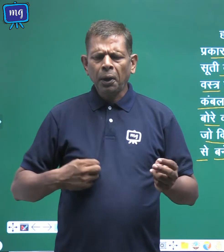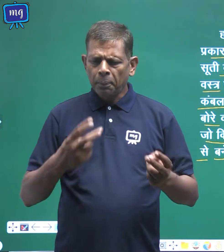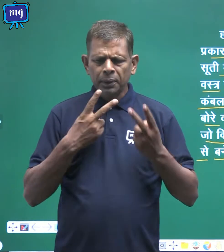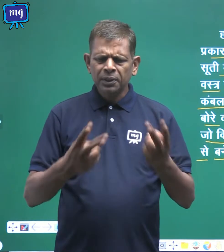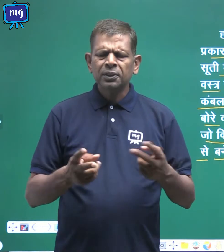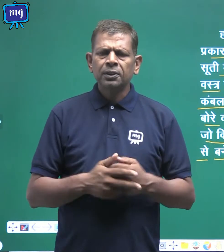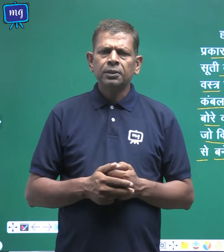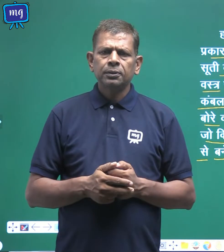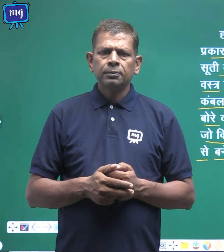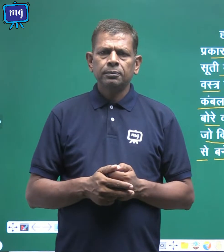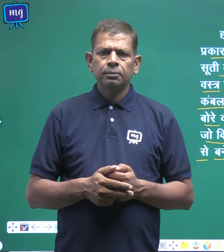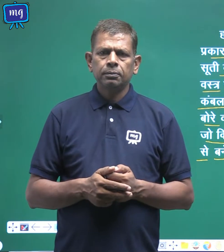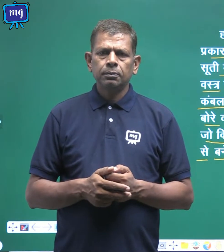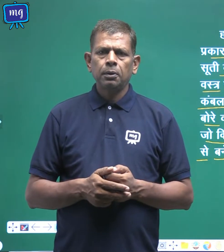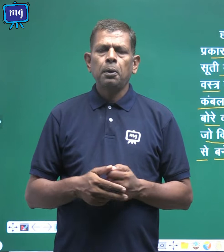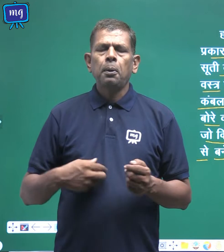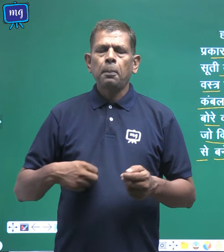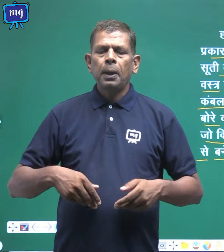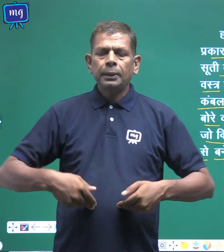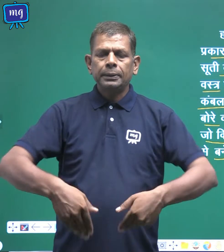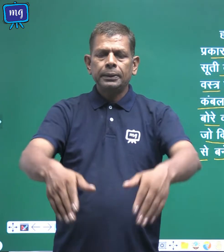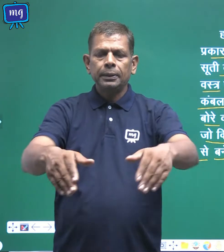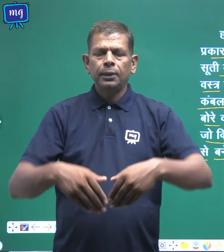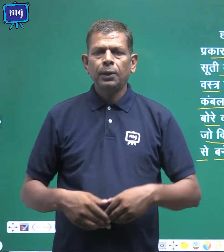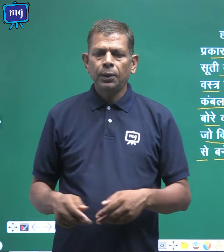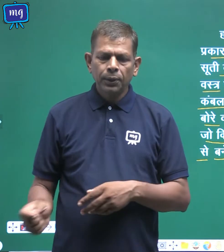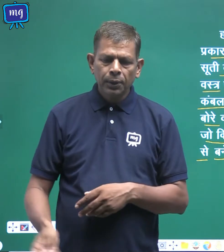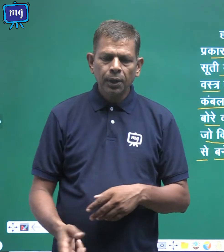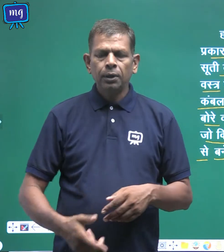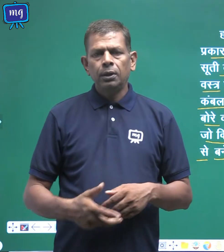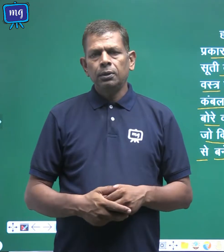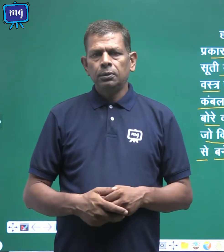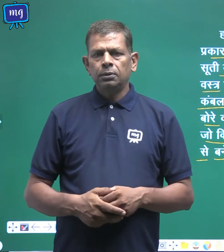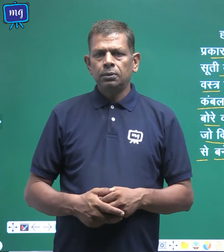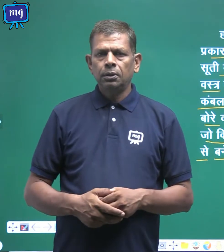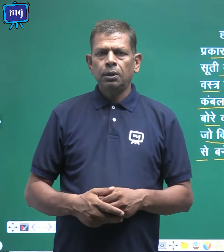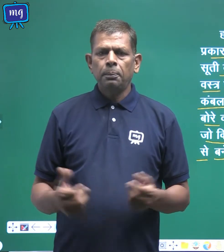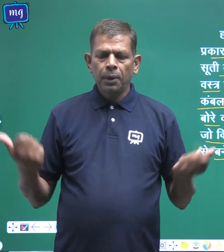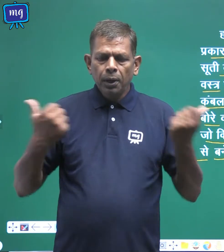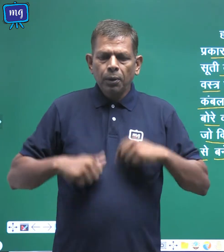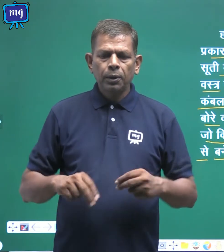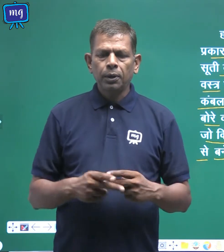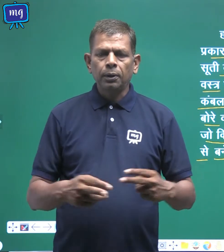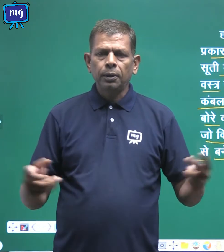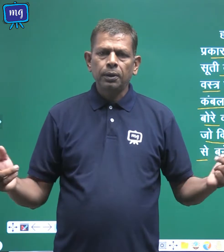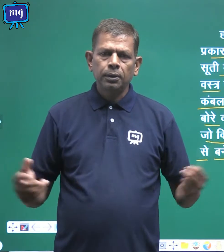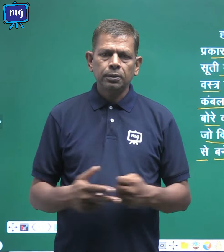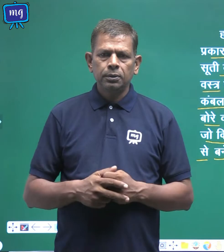देखते हैं बच्चीट, जाडन, पहनने वाले कपड़े